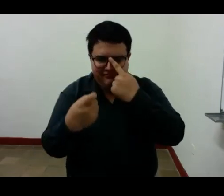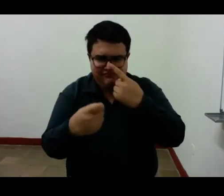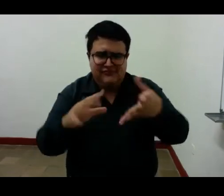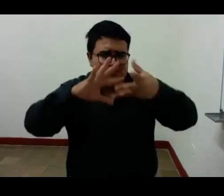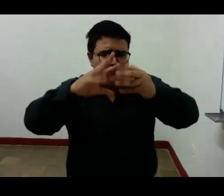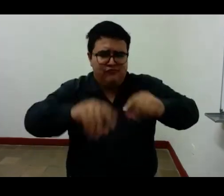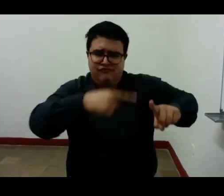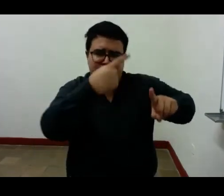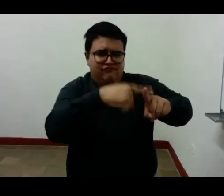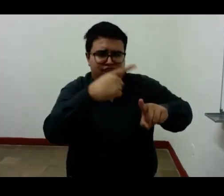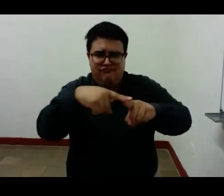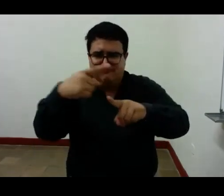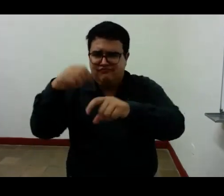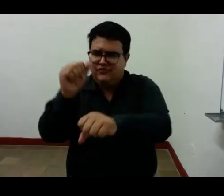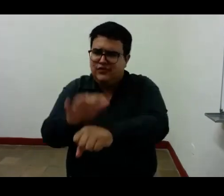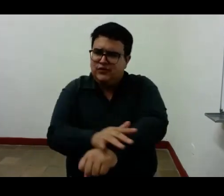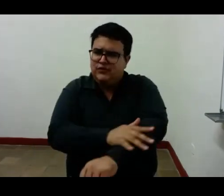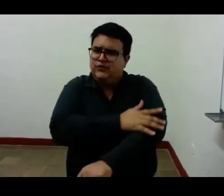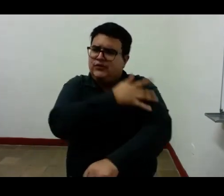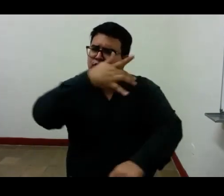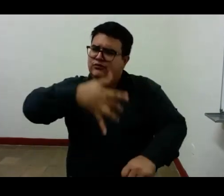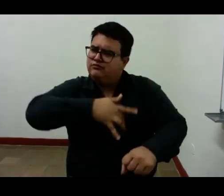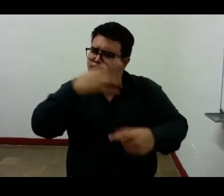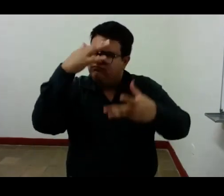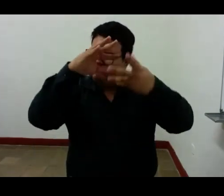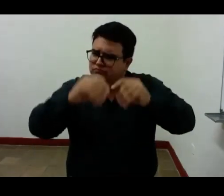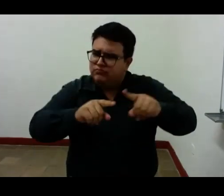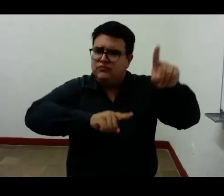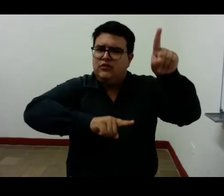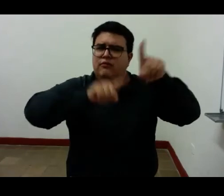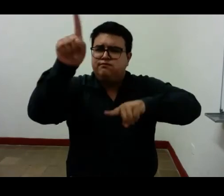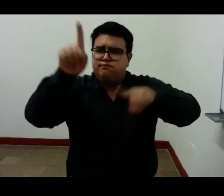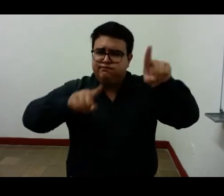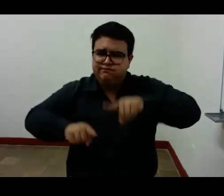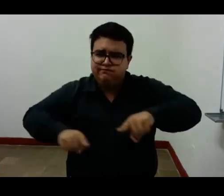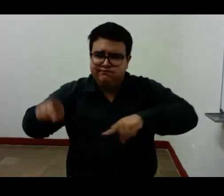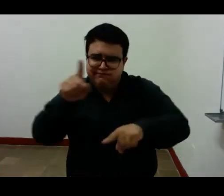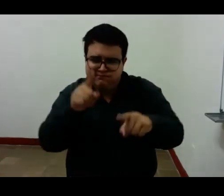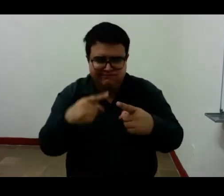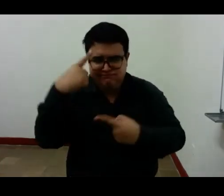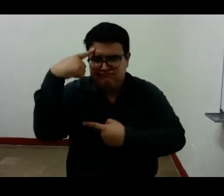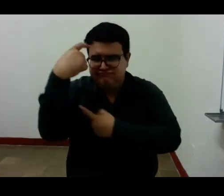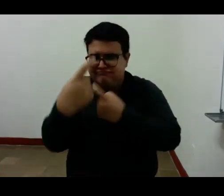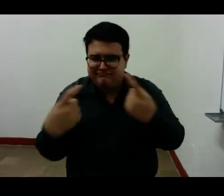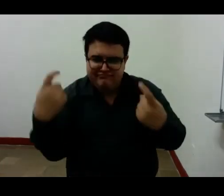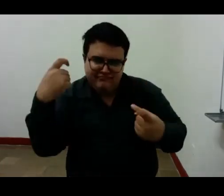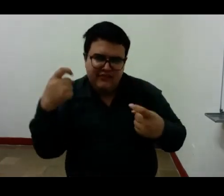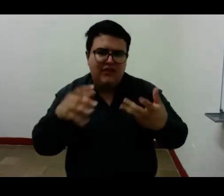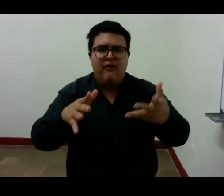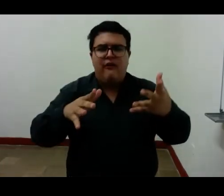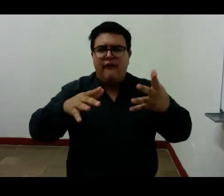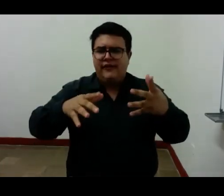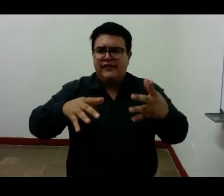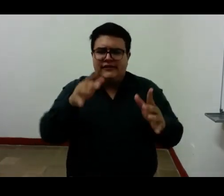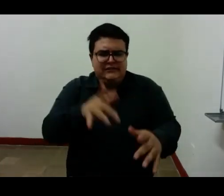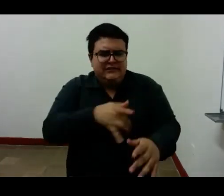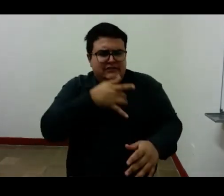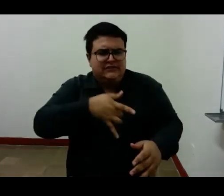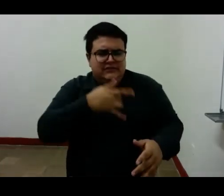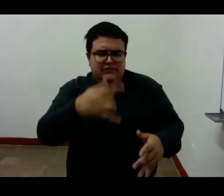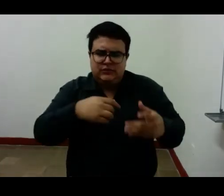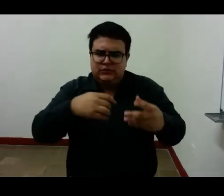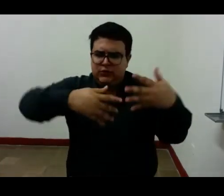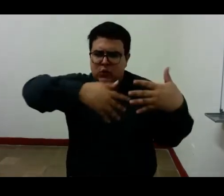viví que las vivo todavía pues la recuerdo de tal modo que es para mí un misterio y el